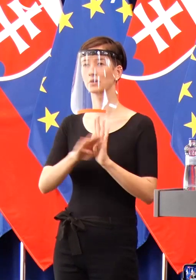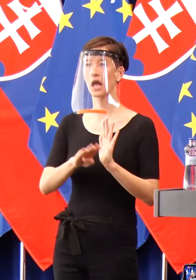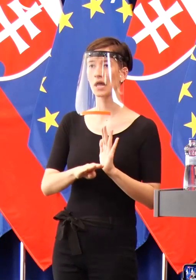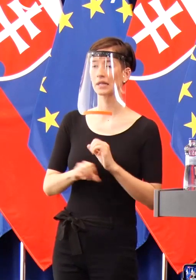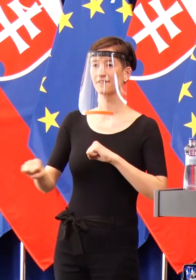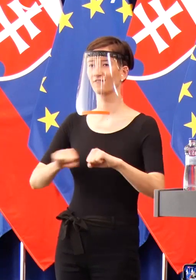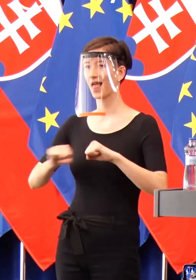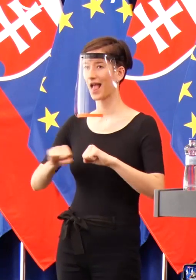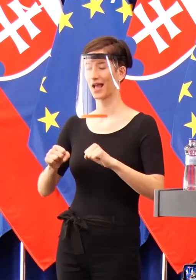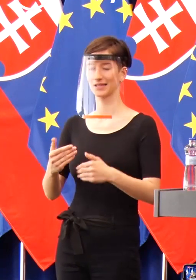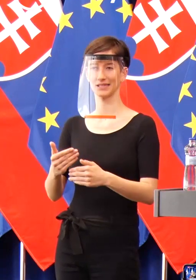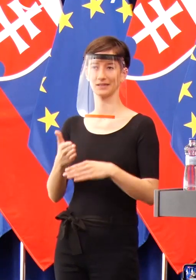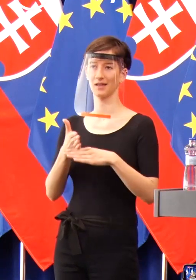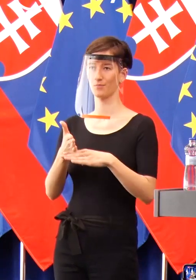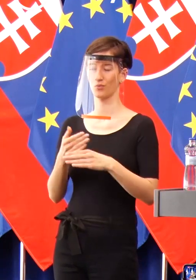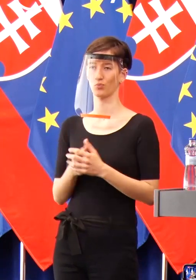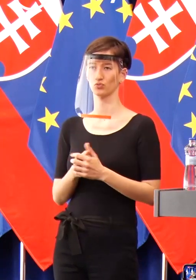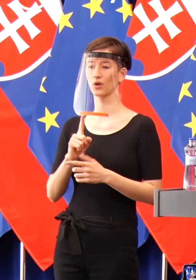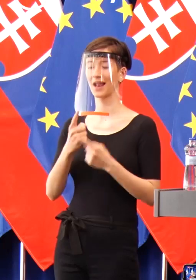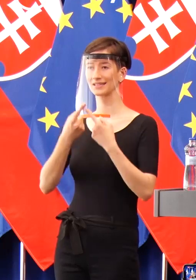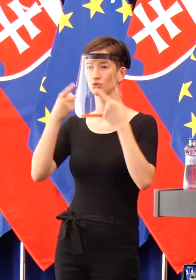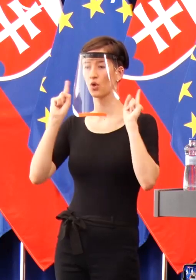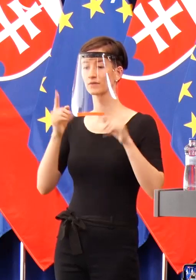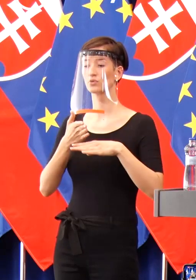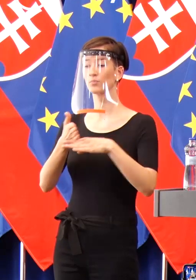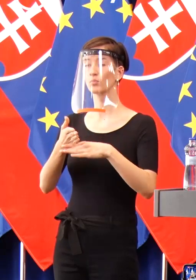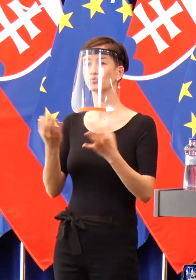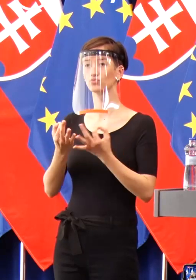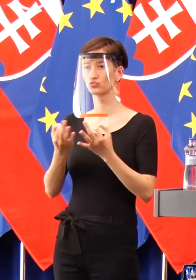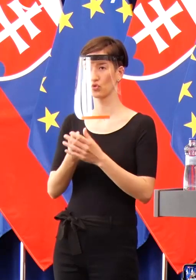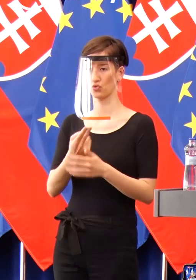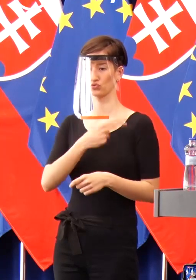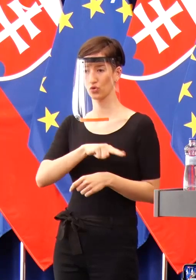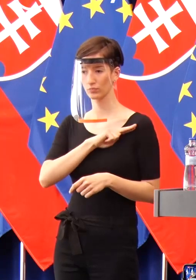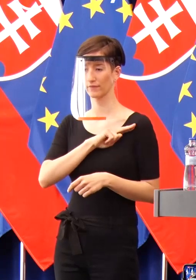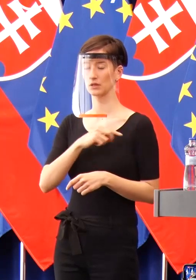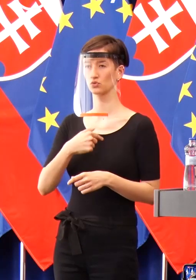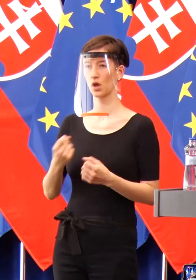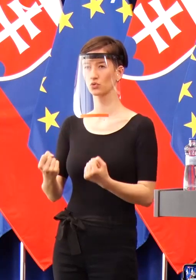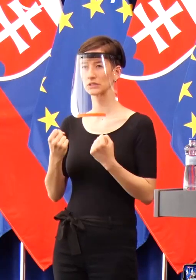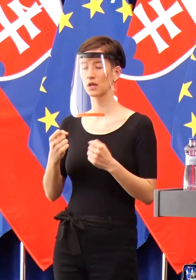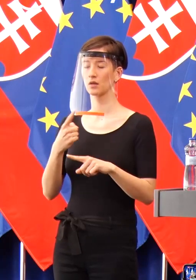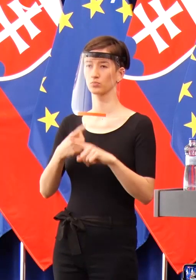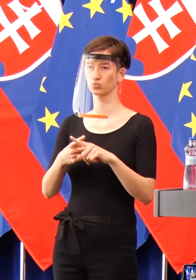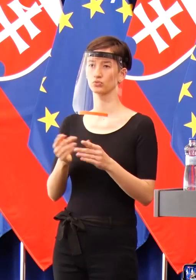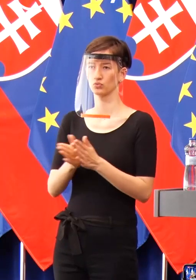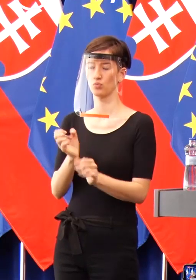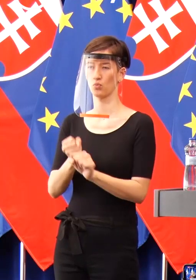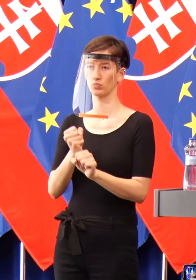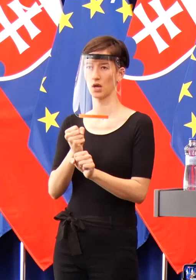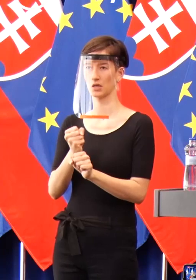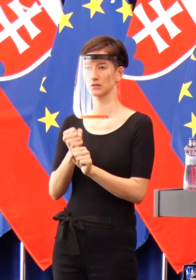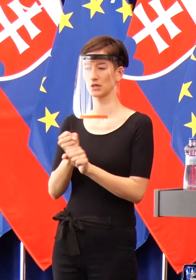V tom pomôže to, čo doteraz na Slovensku zaberalo, to je zodpovednosť, odhodlanie a spolupatričnosť s ostatnými ľuďmi.